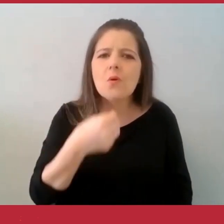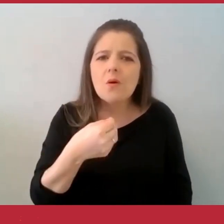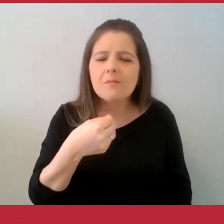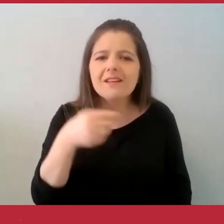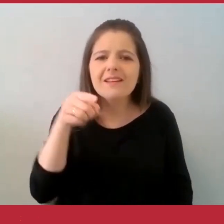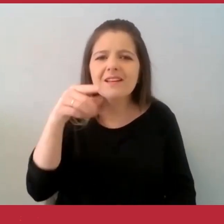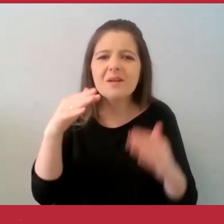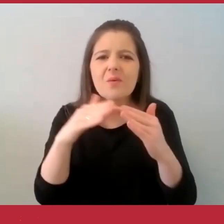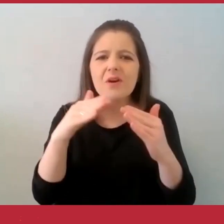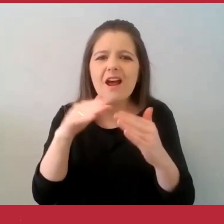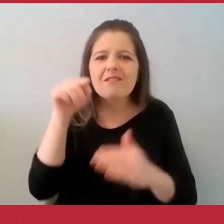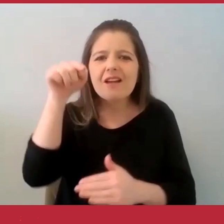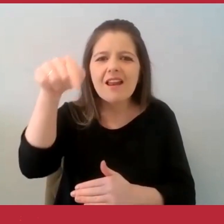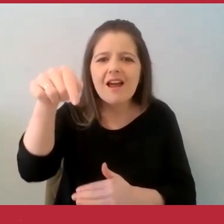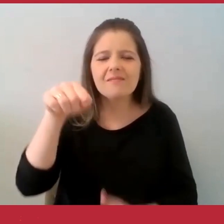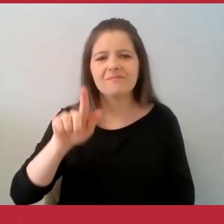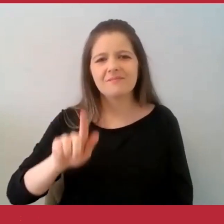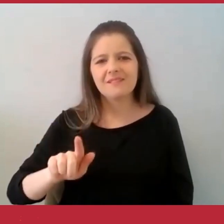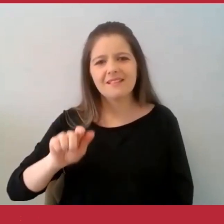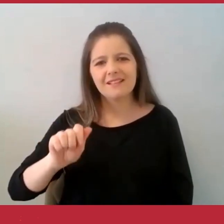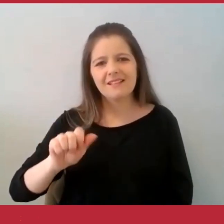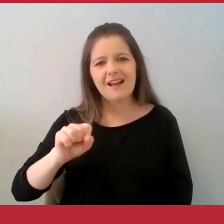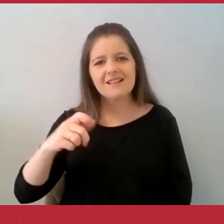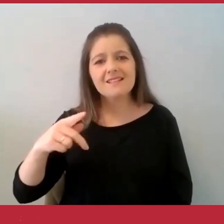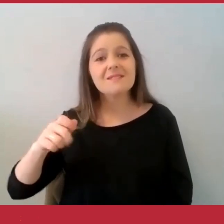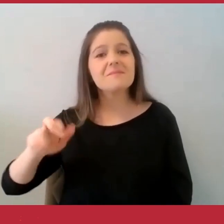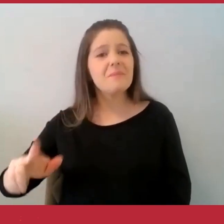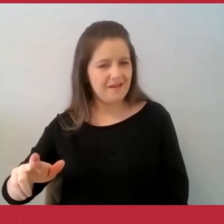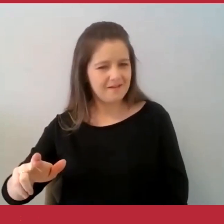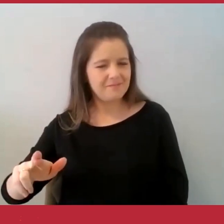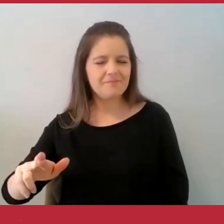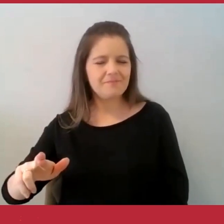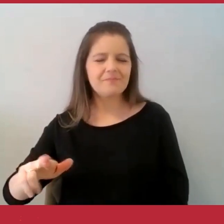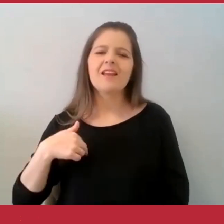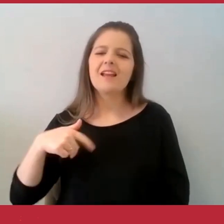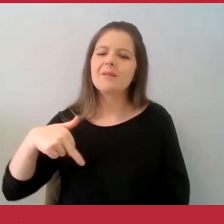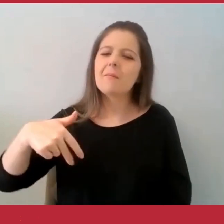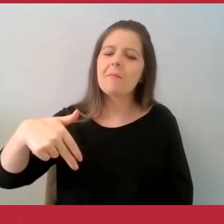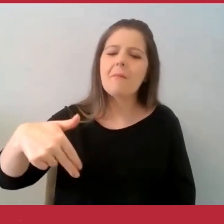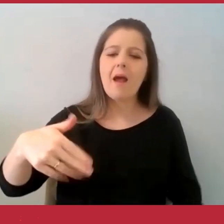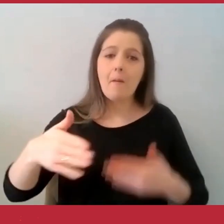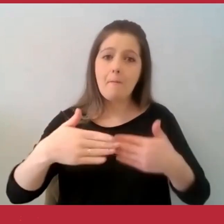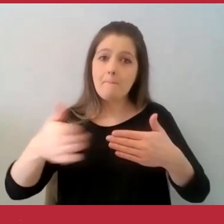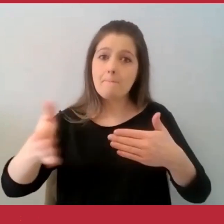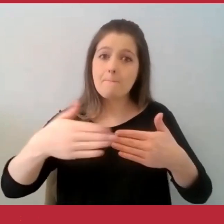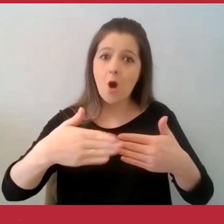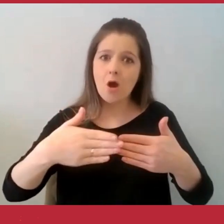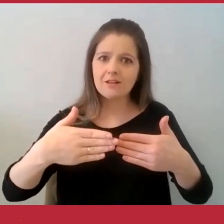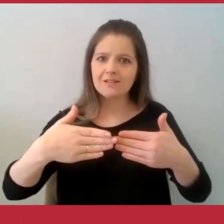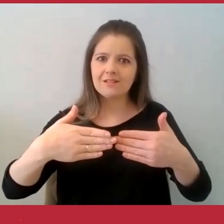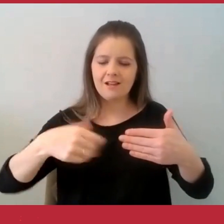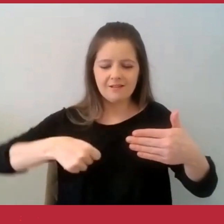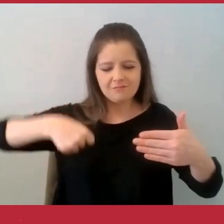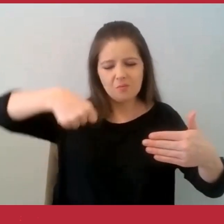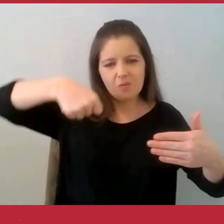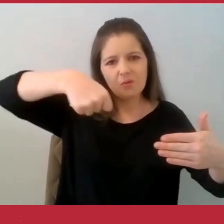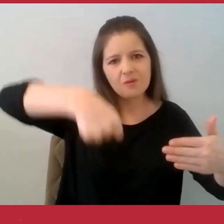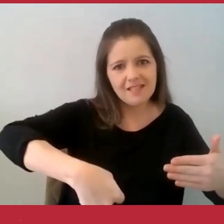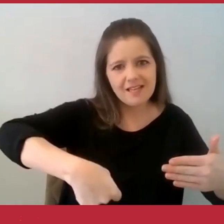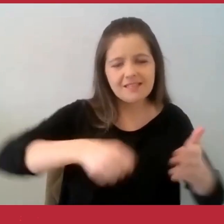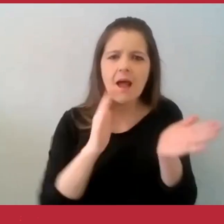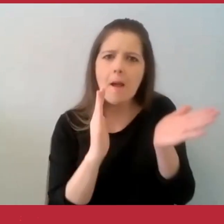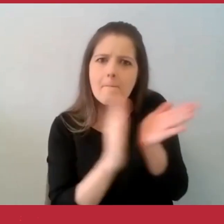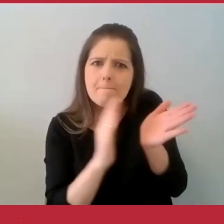Ele levou a cesta, colocou na porta do senhor e bateu paus e saiu